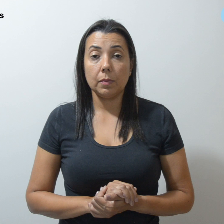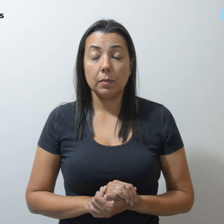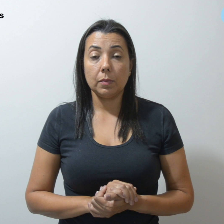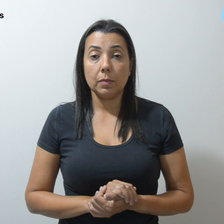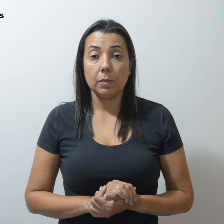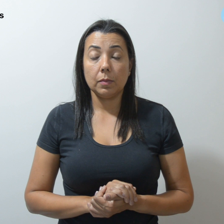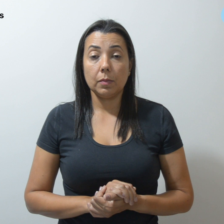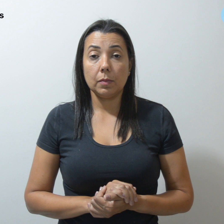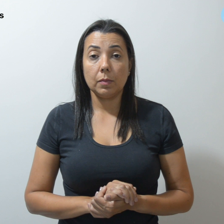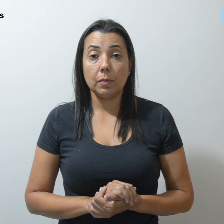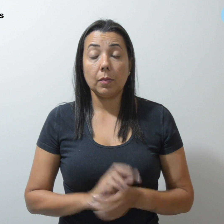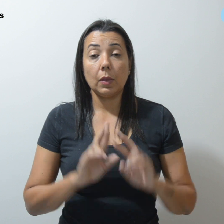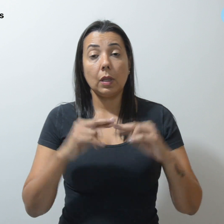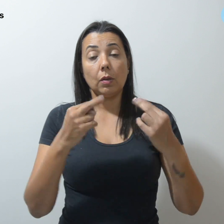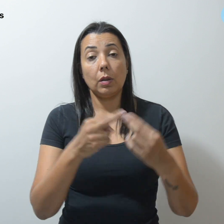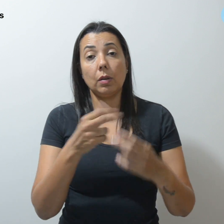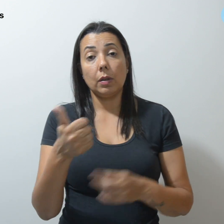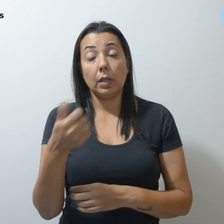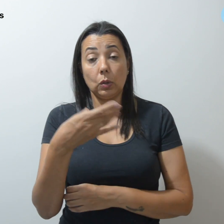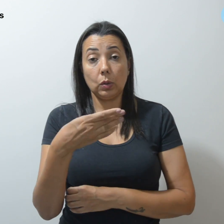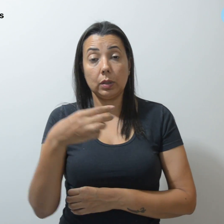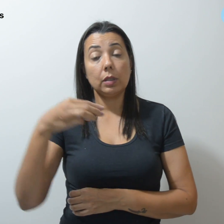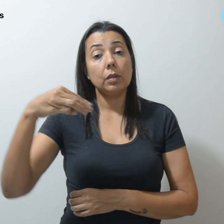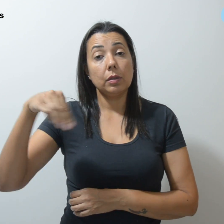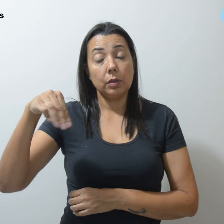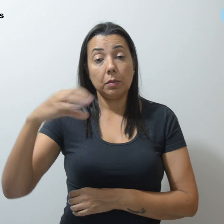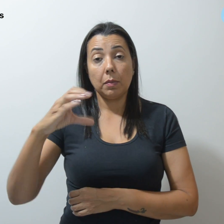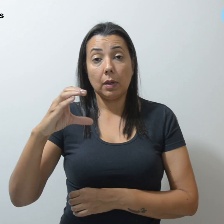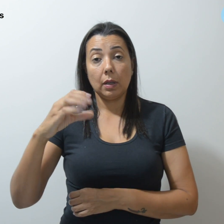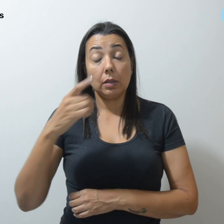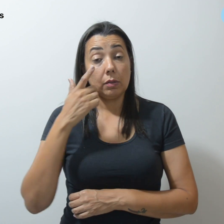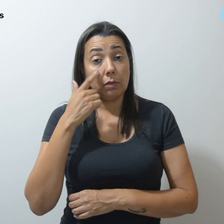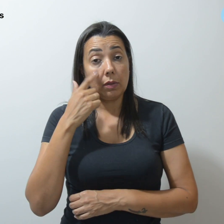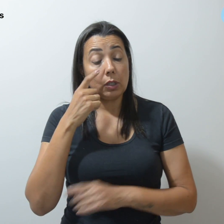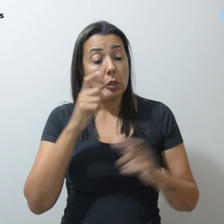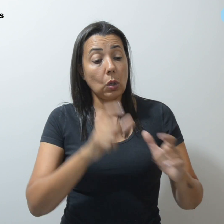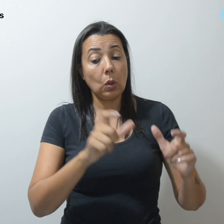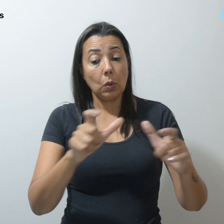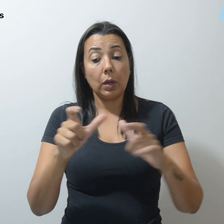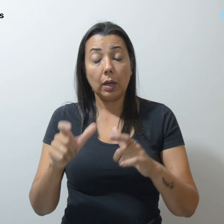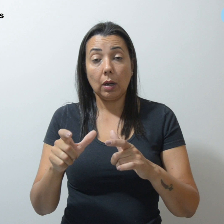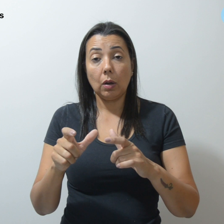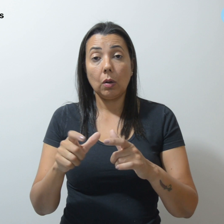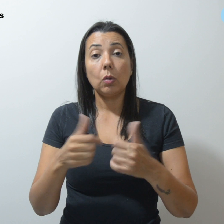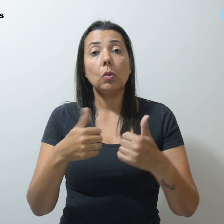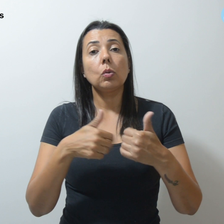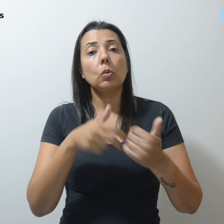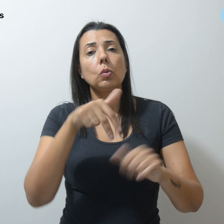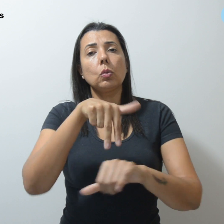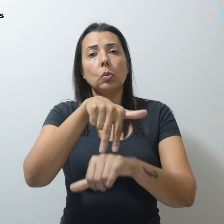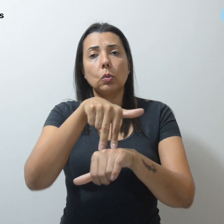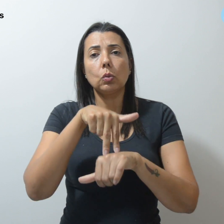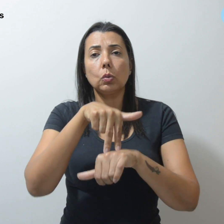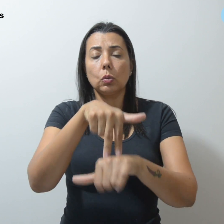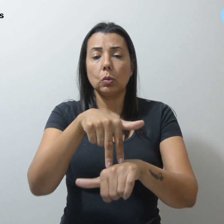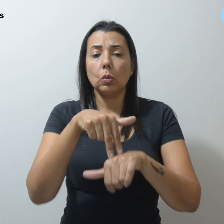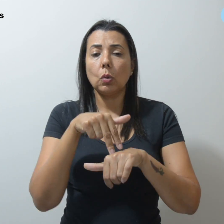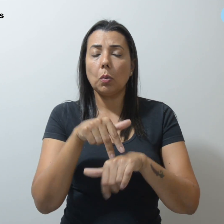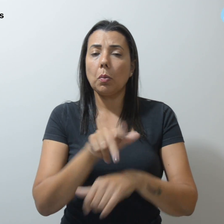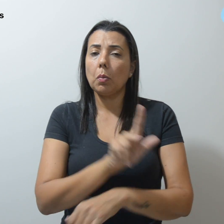Assembleia de 14 de março. Veja os locais de saída dos ônibus. Professores e